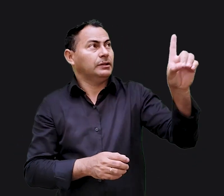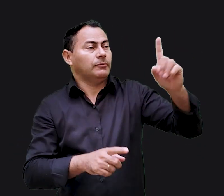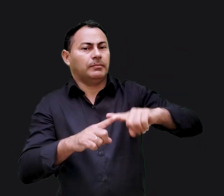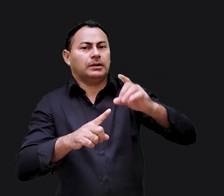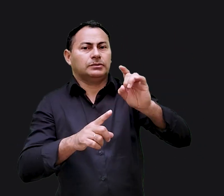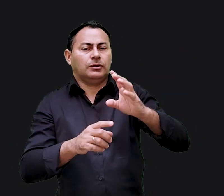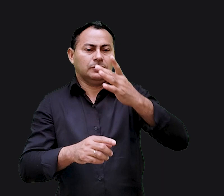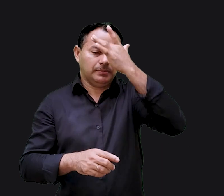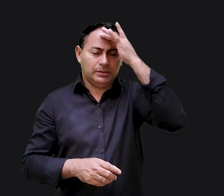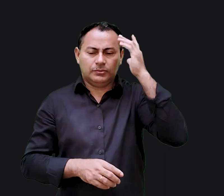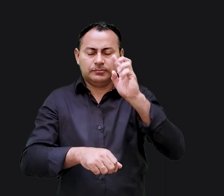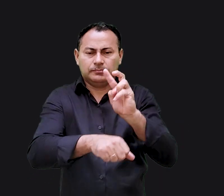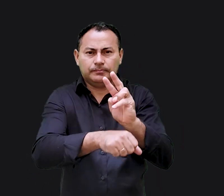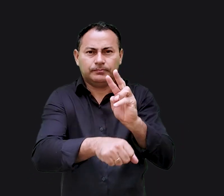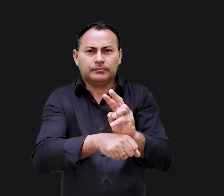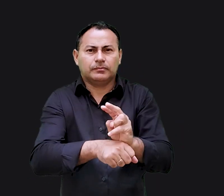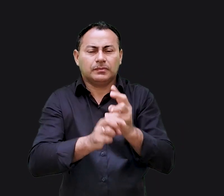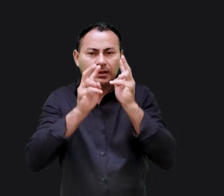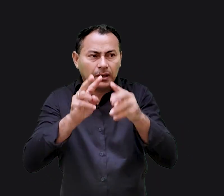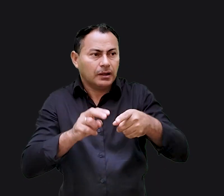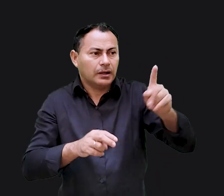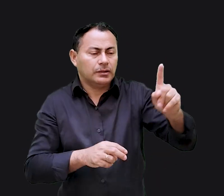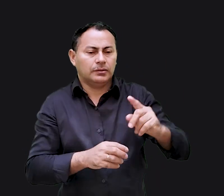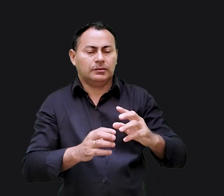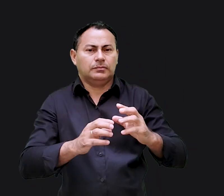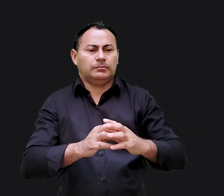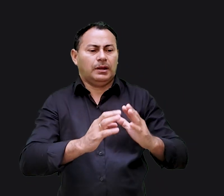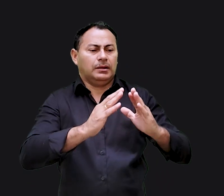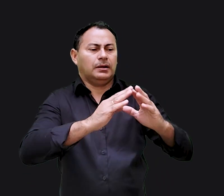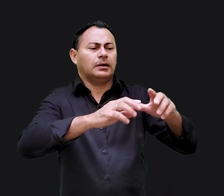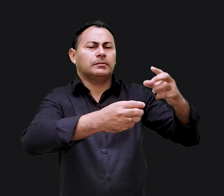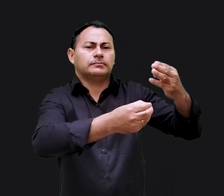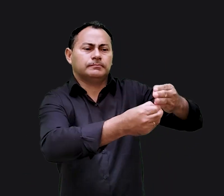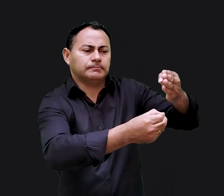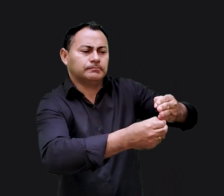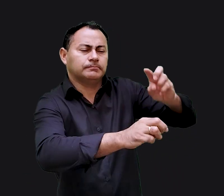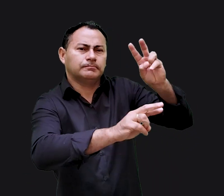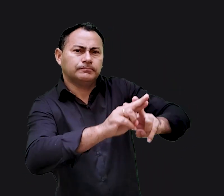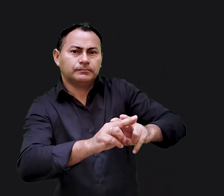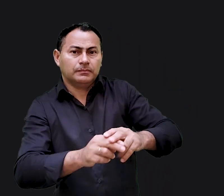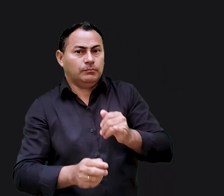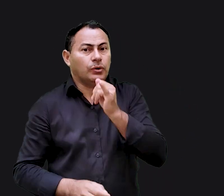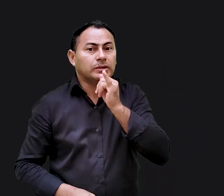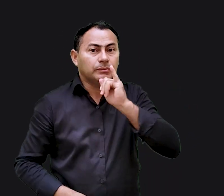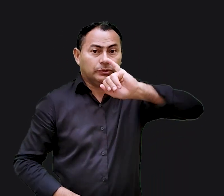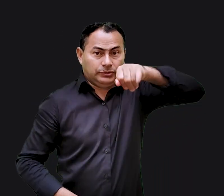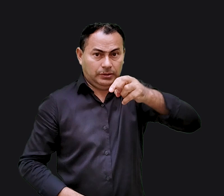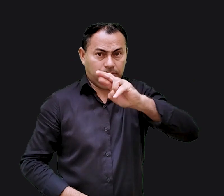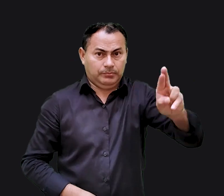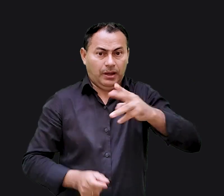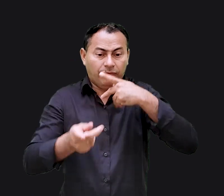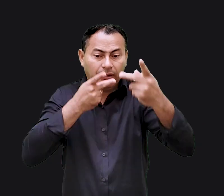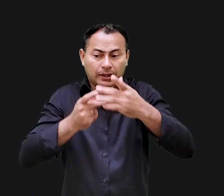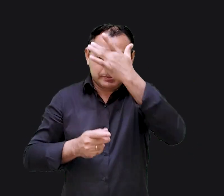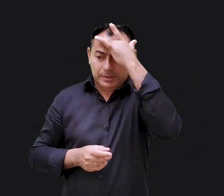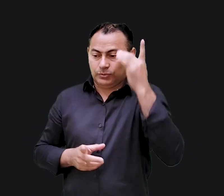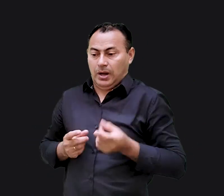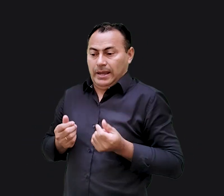não tanto a Deus, mas aos cativos que estão prestes a ir para o cativeiro. Por exemplo, Jeremias está dizendo ao homem